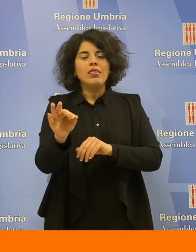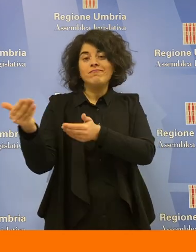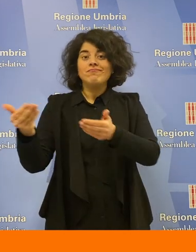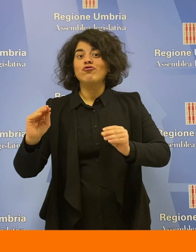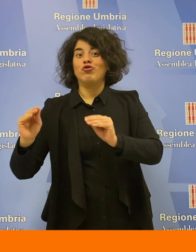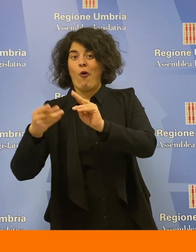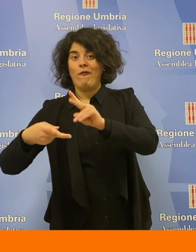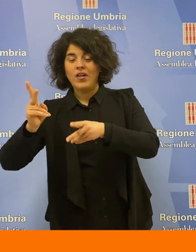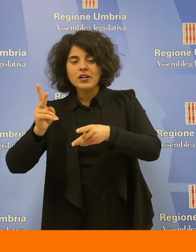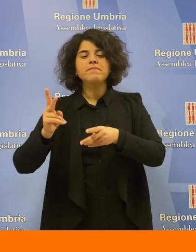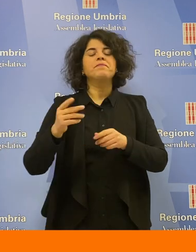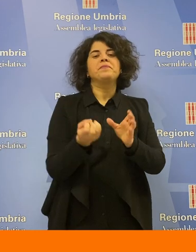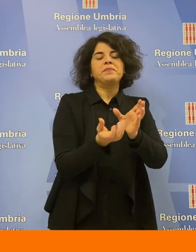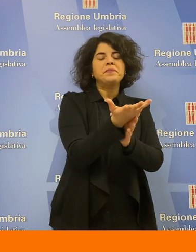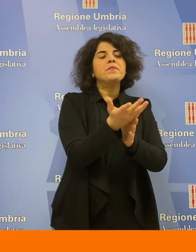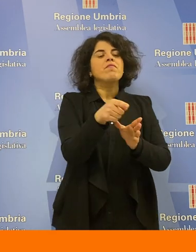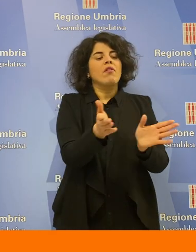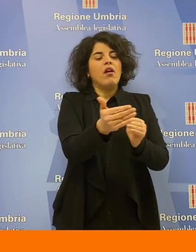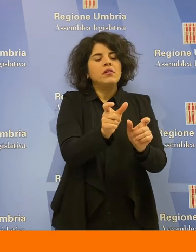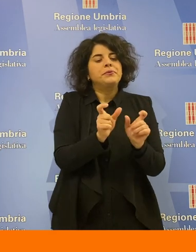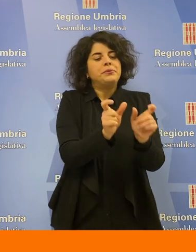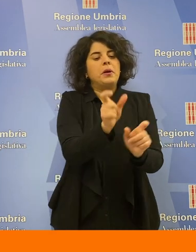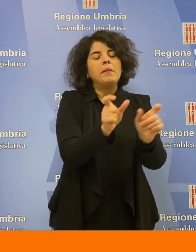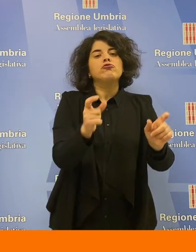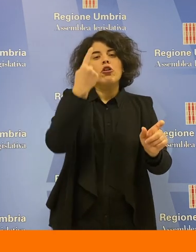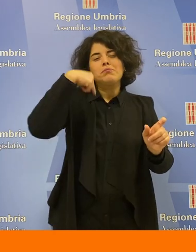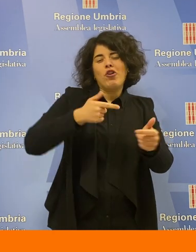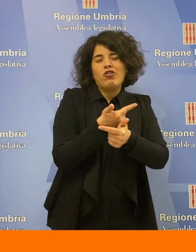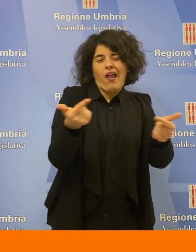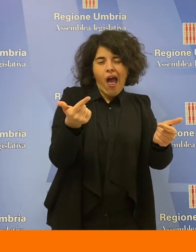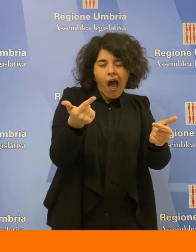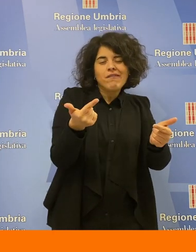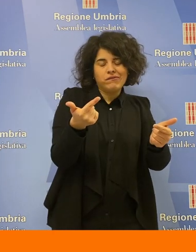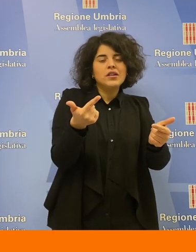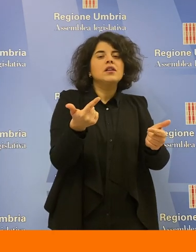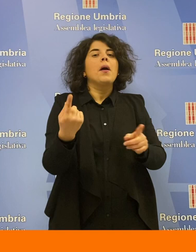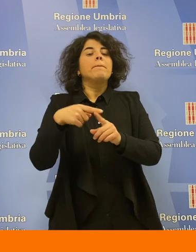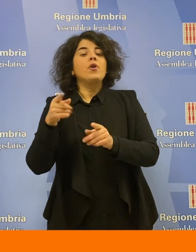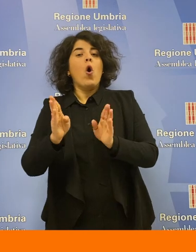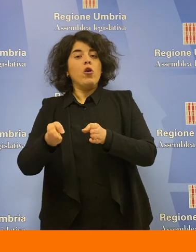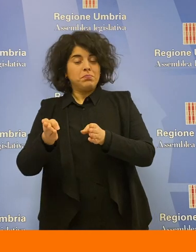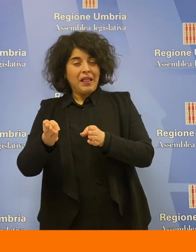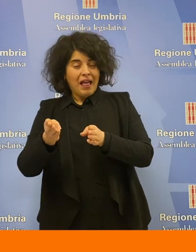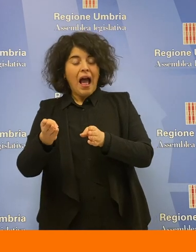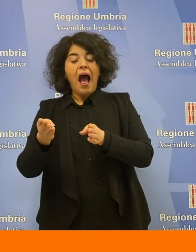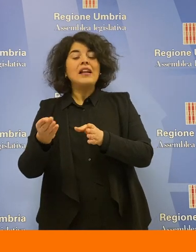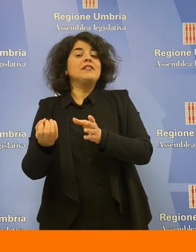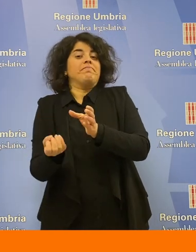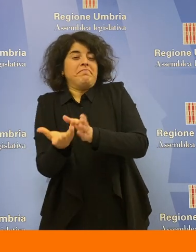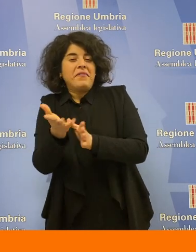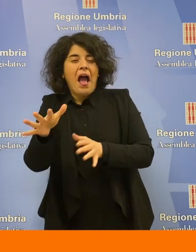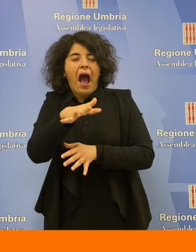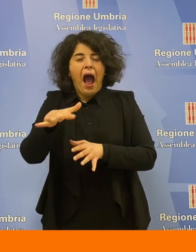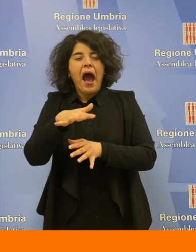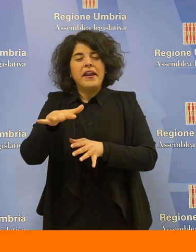per i calcerati con seri problemi psicologici, allestiti repalti di medicina protetta negli ospedali con osservazione sanitaria H24